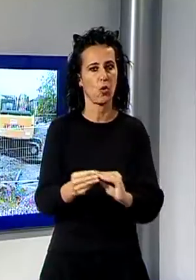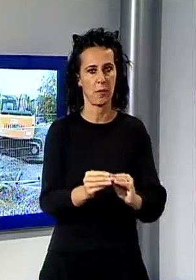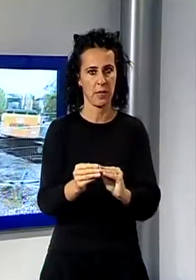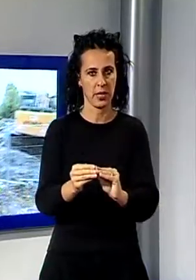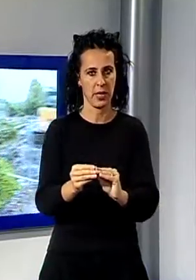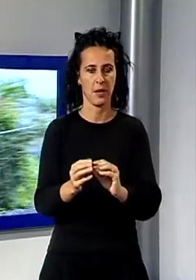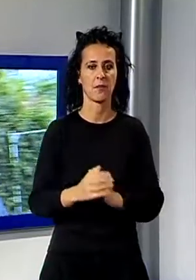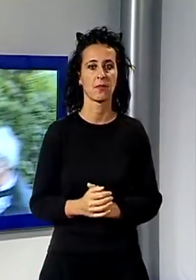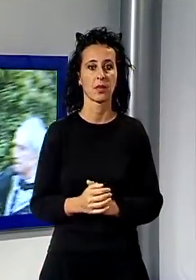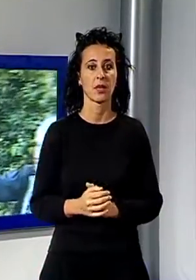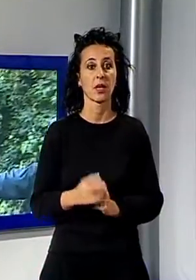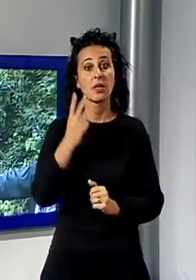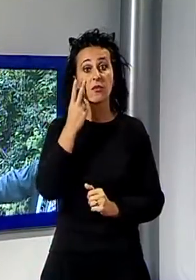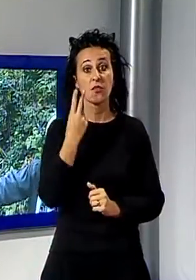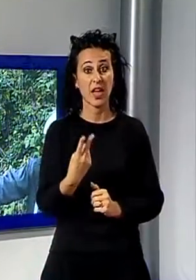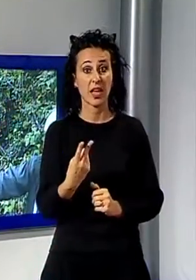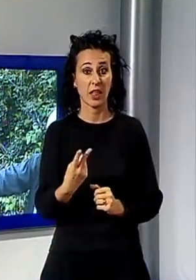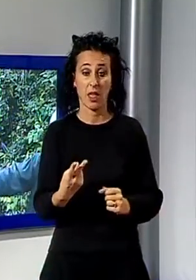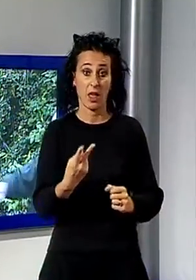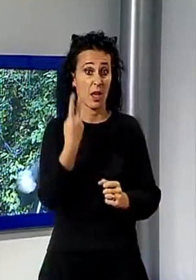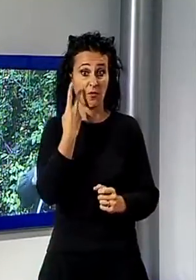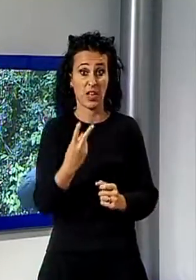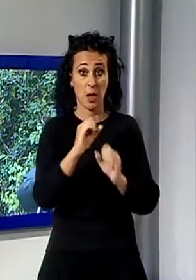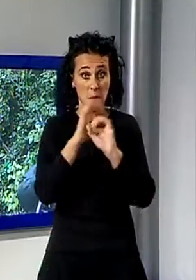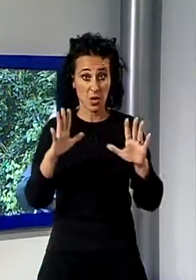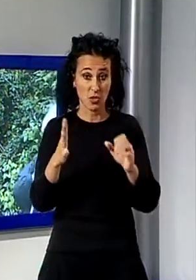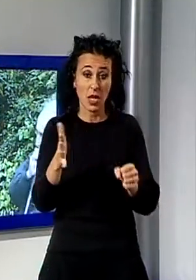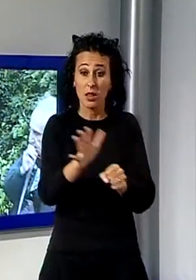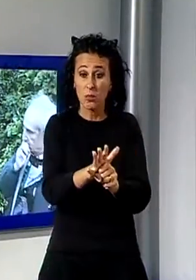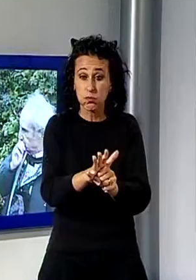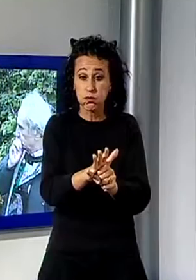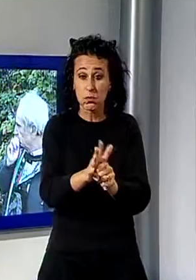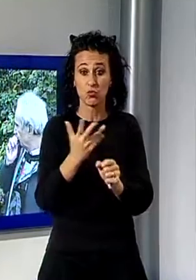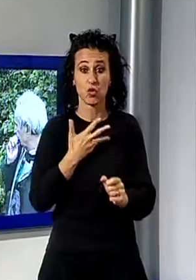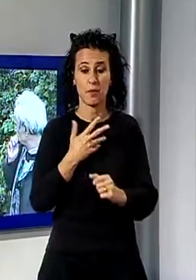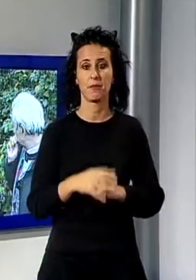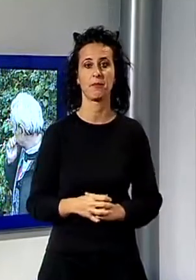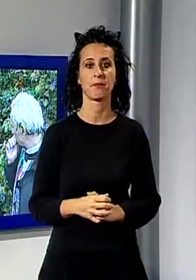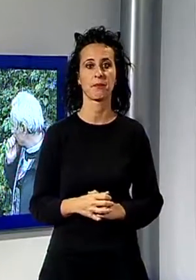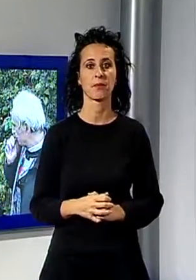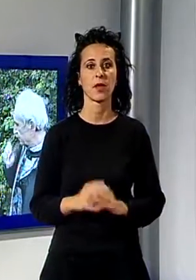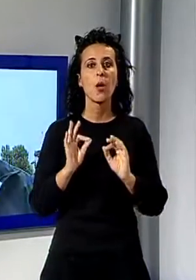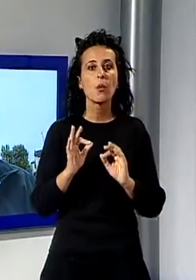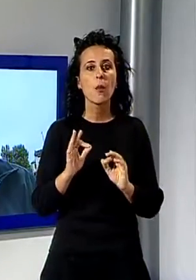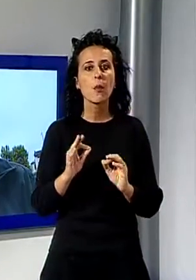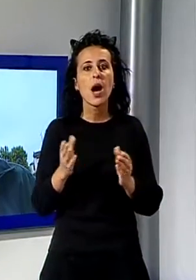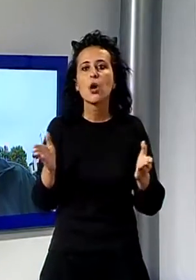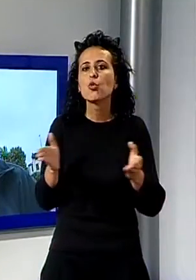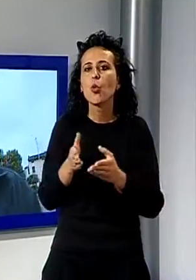come si può vedere è tutto tappato. Ma voi l'avete fatto presente mentre stavamo facendo il lavoro? No, dentro il cantiere